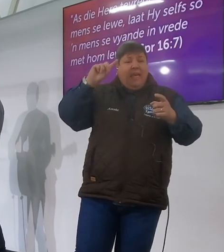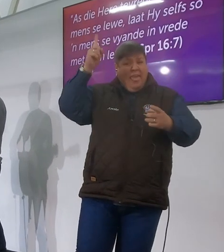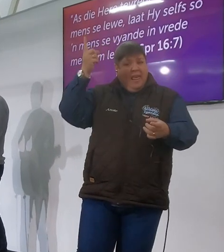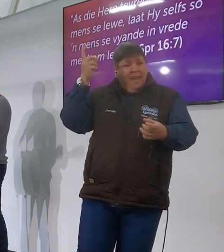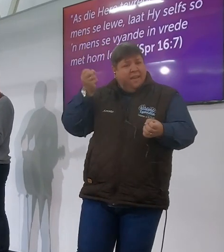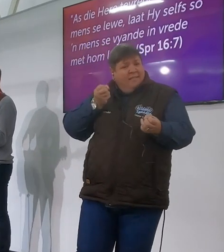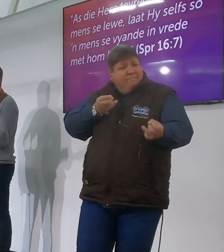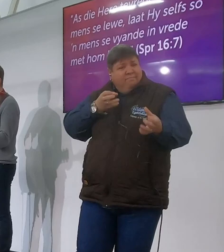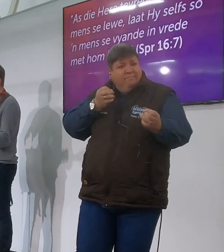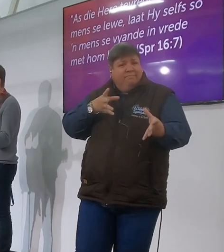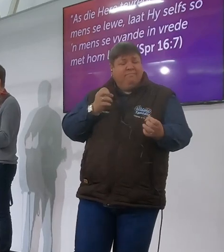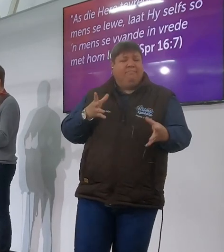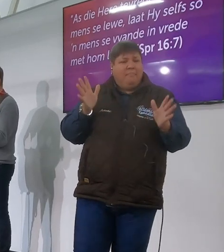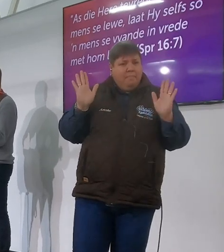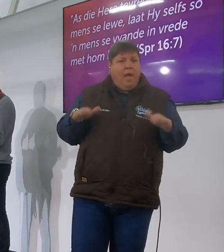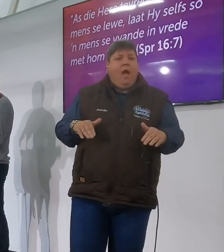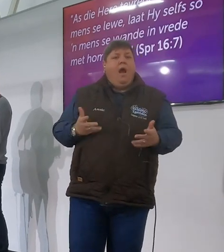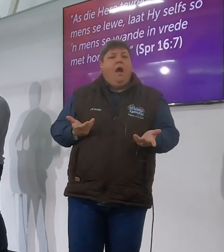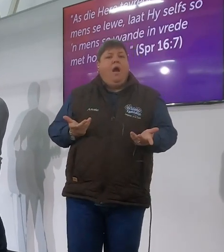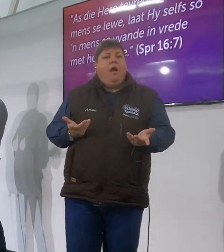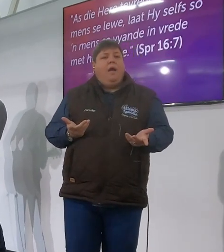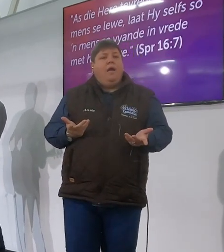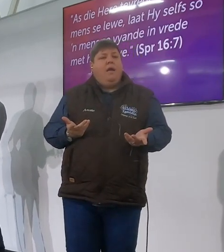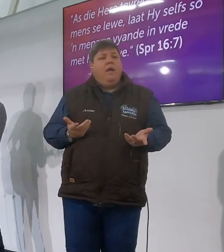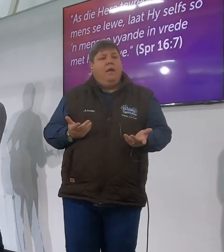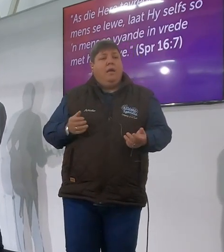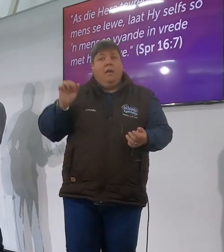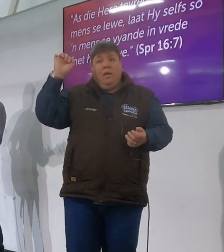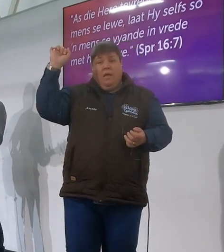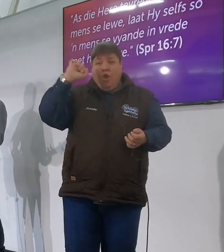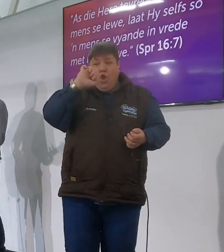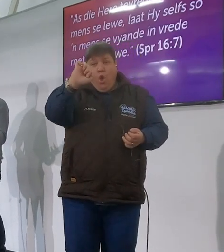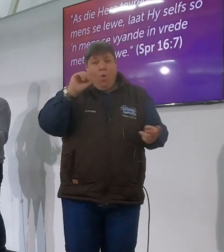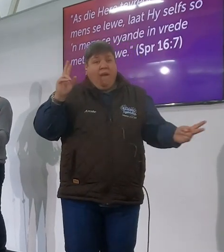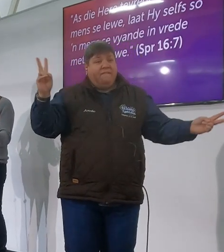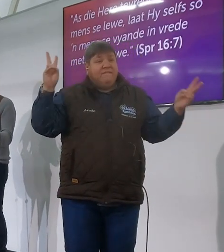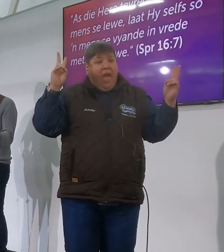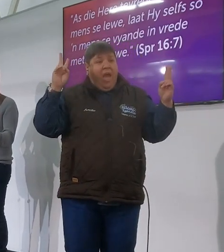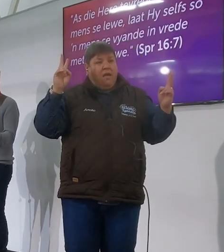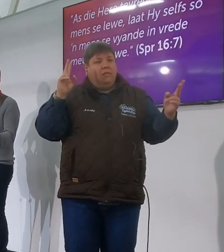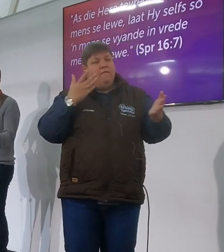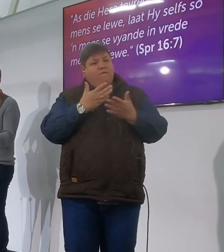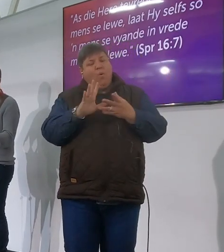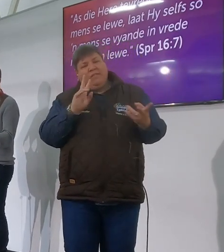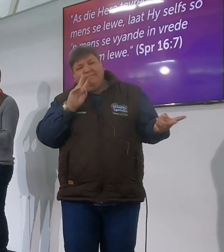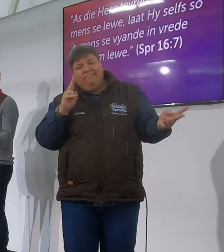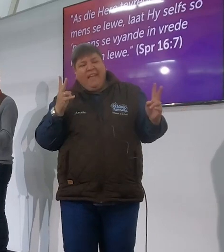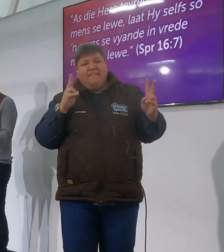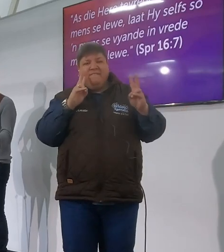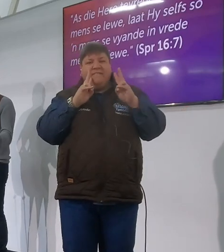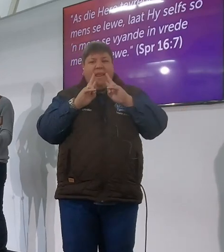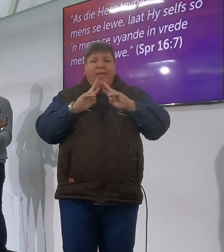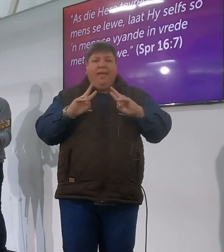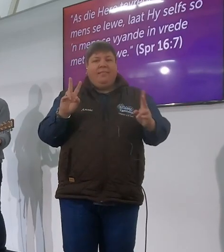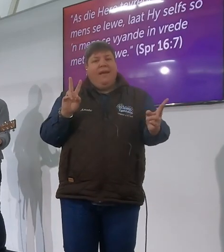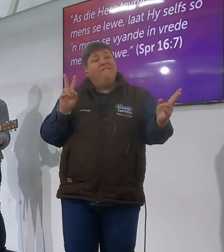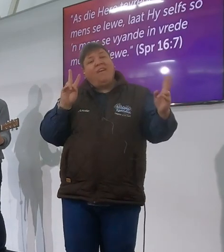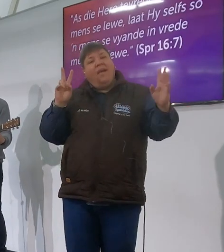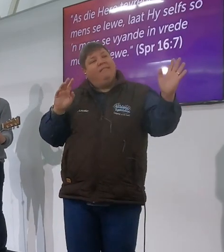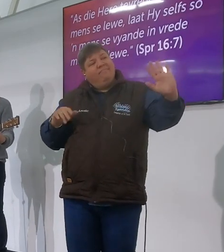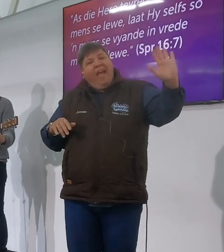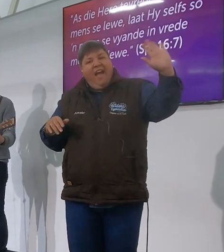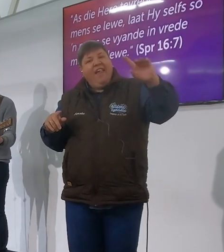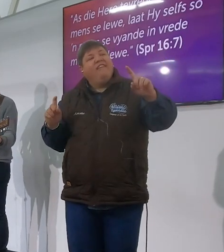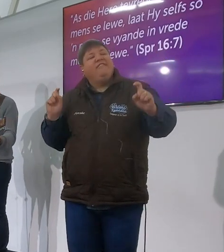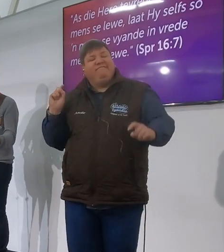is met die mense lewe laat hy selfs so iemand sy vijande in vrede met om selfs die vijande weer hier